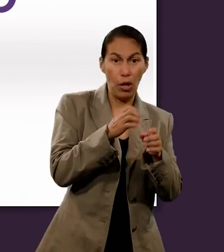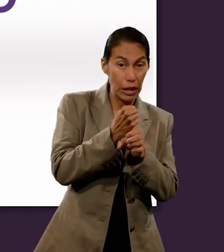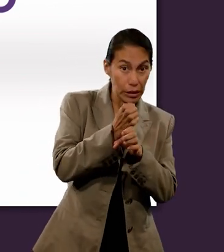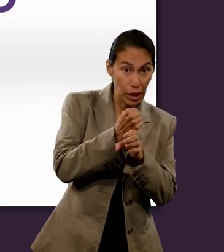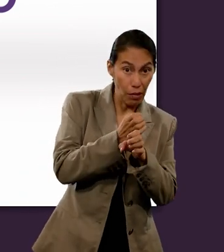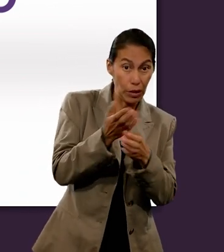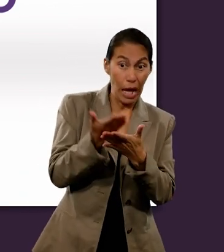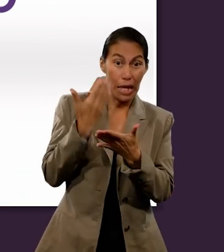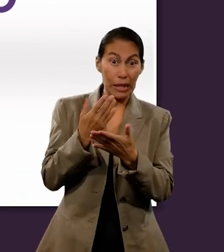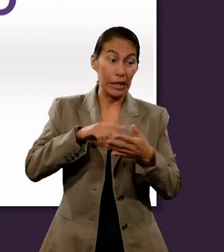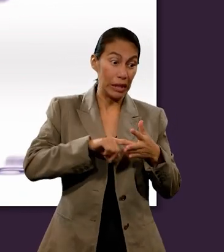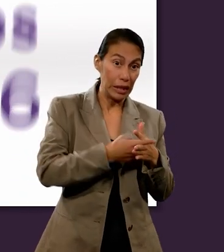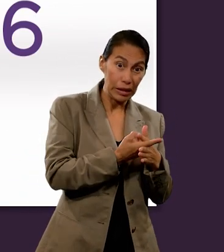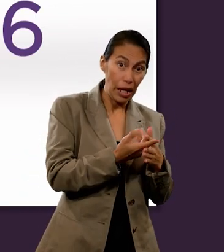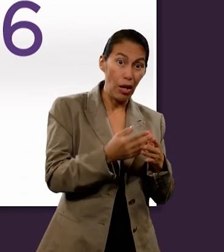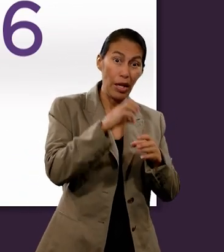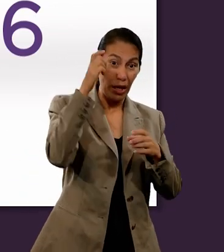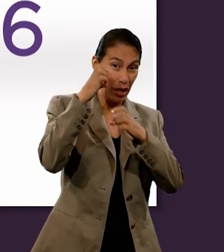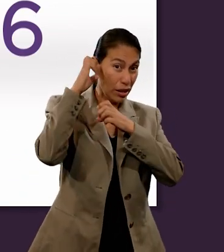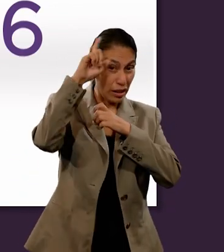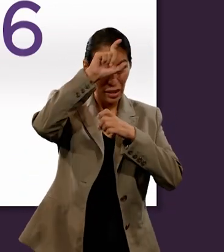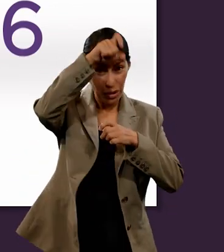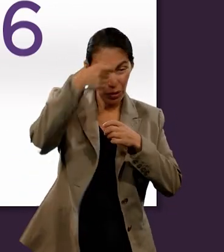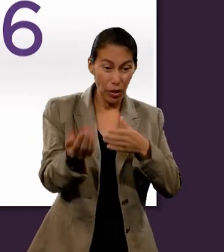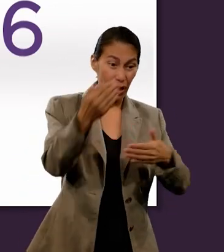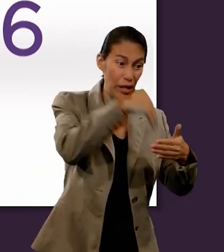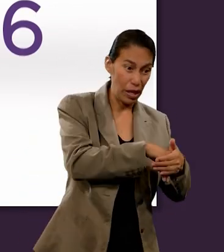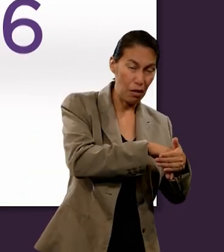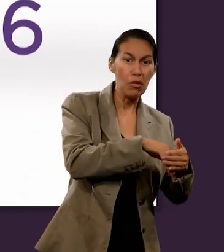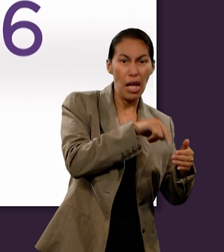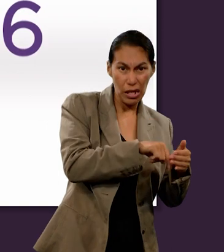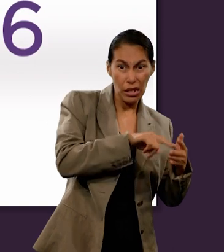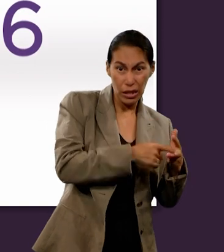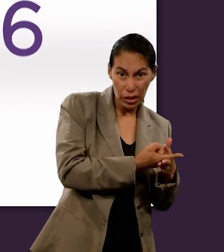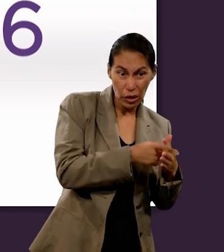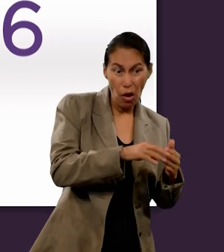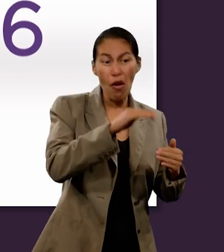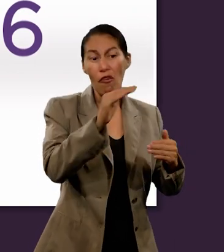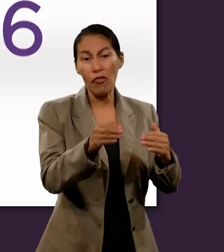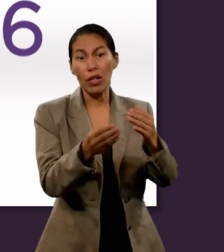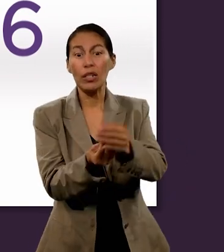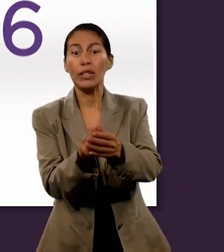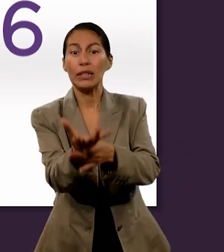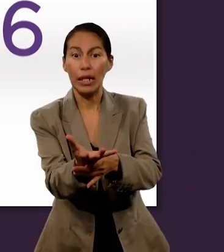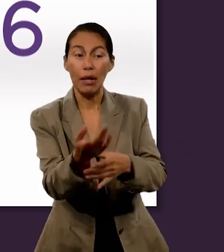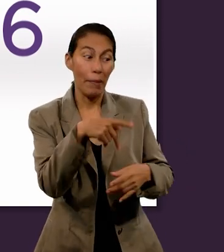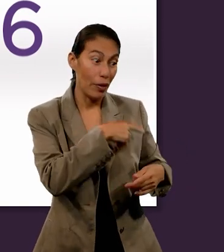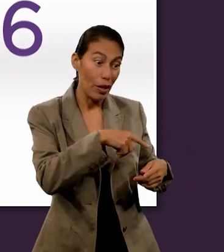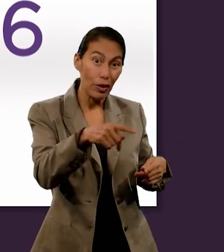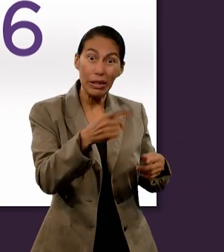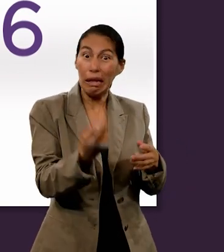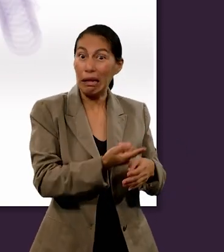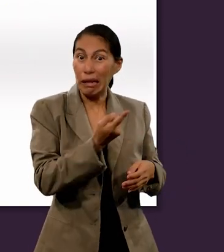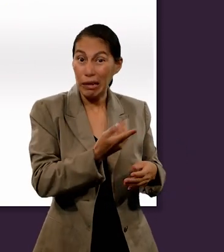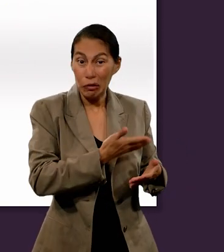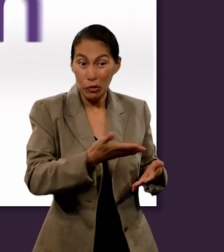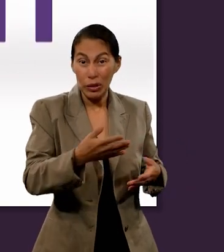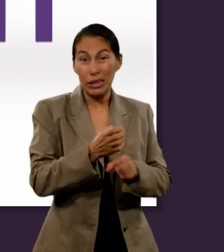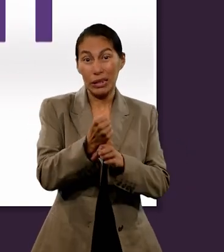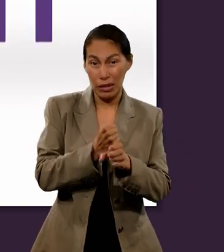Por ejemplo, los esclavos en Éxodo 21.6 traducen correctamente el término olam en